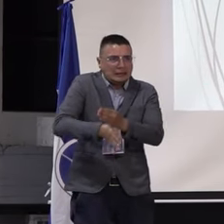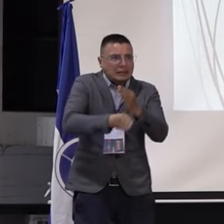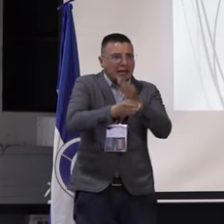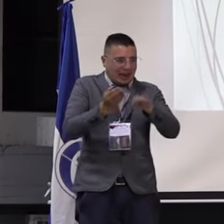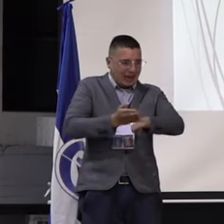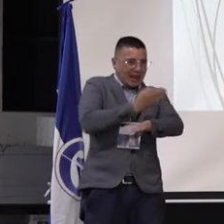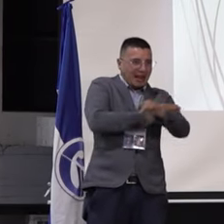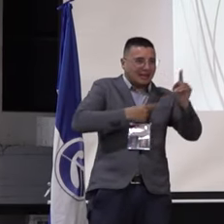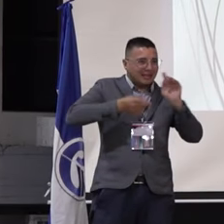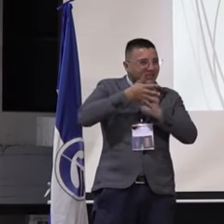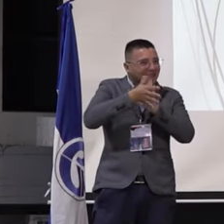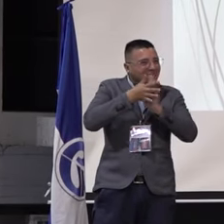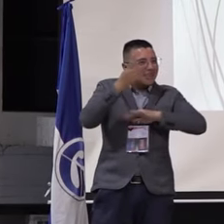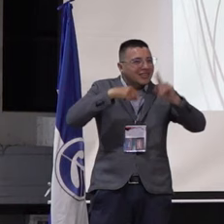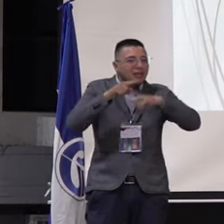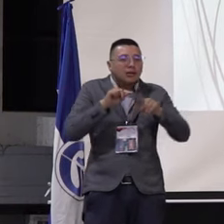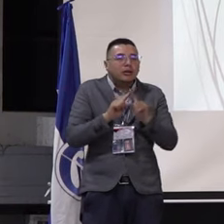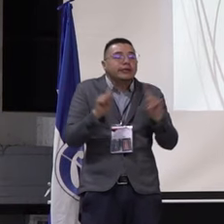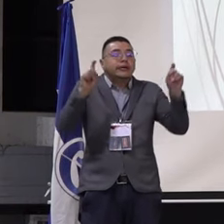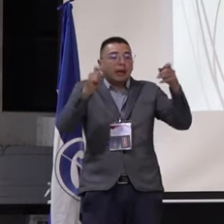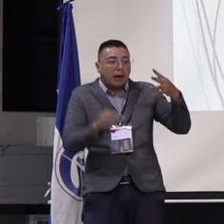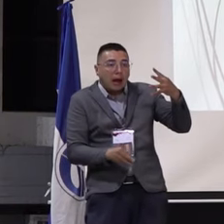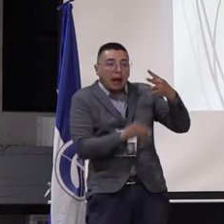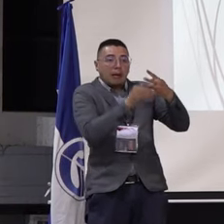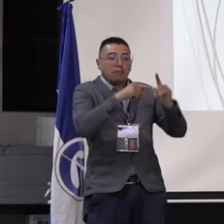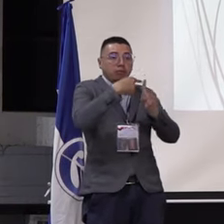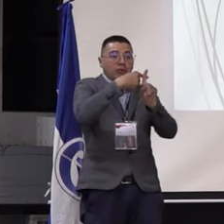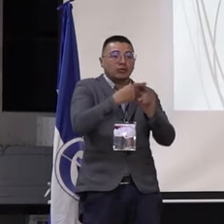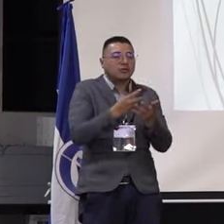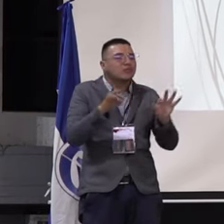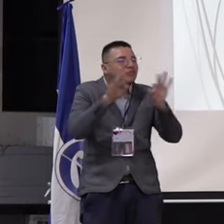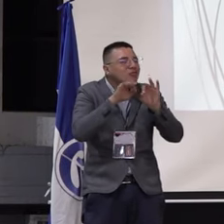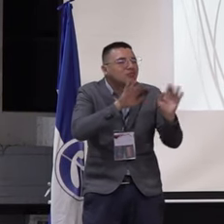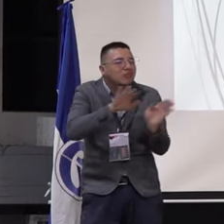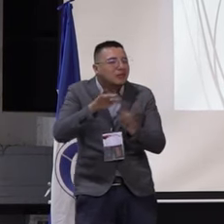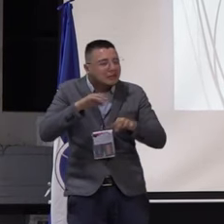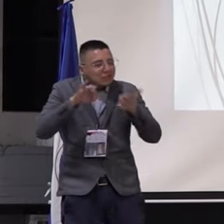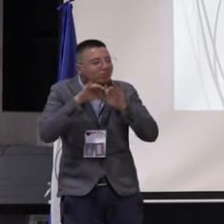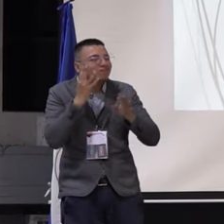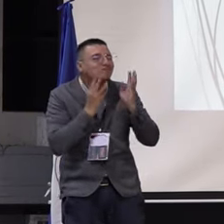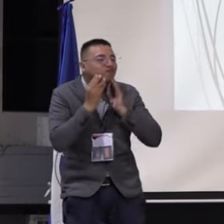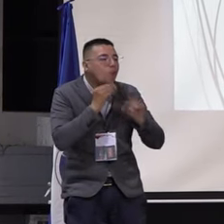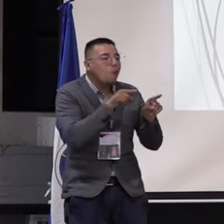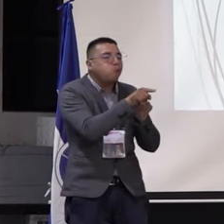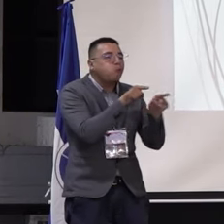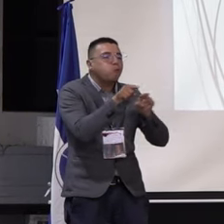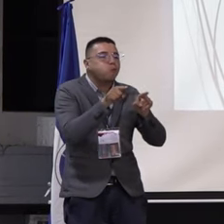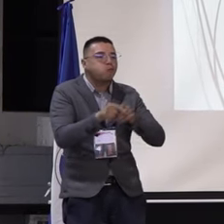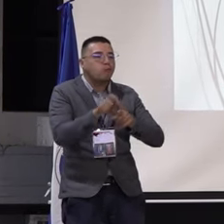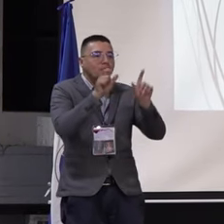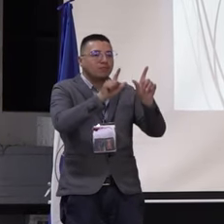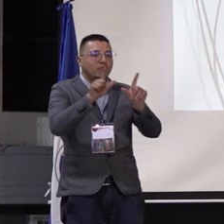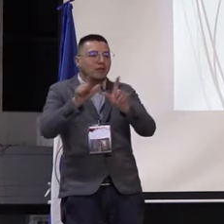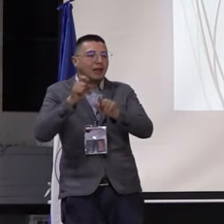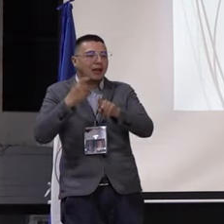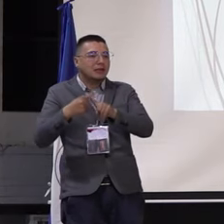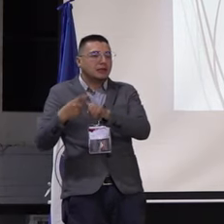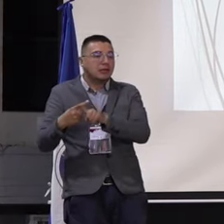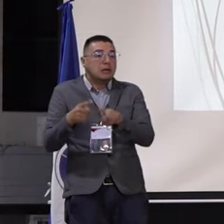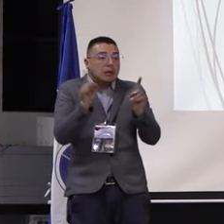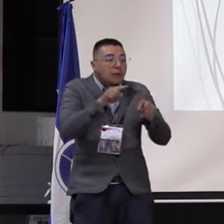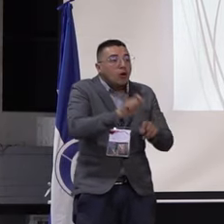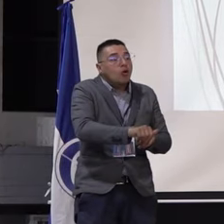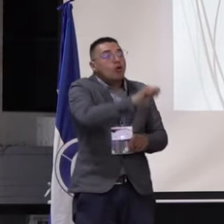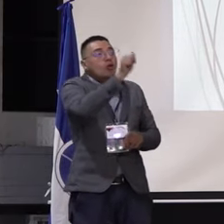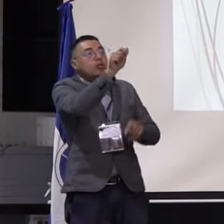diciendo, no es solamente un plus que nosotros tengamos, sino que también es experiencia que tienen algunos de nuestros egresados y que pueden poner en servicio de otros